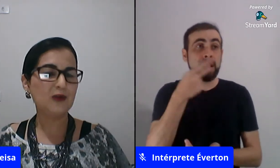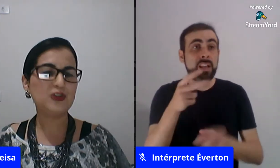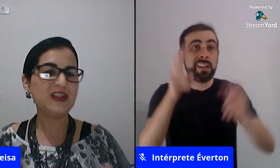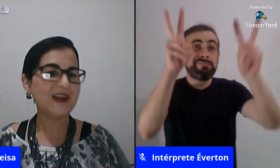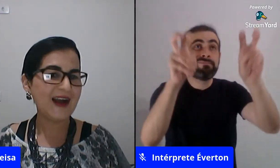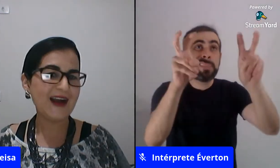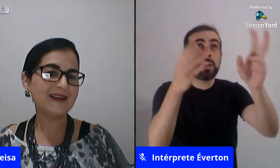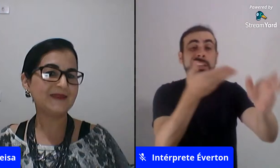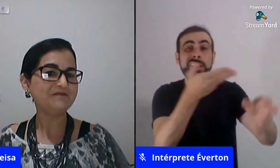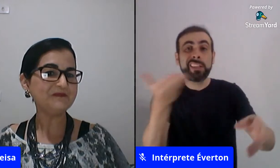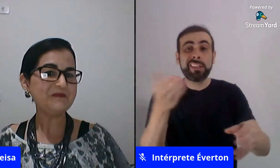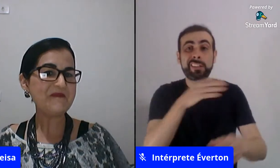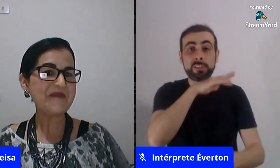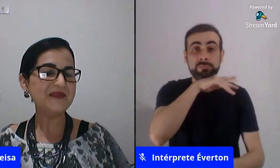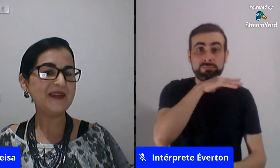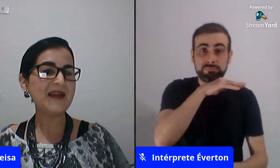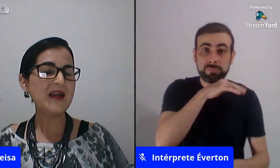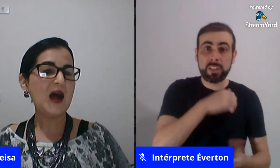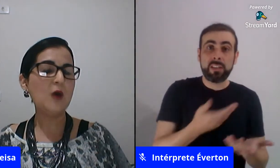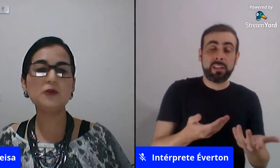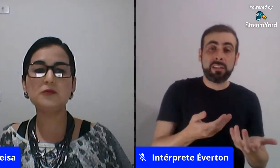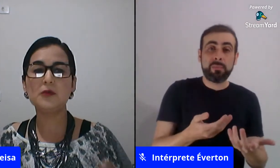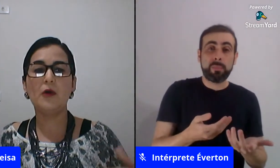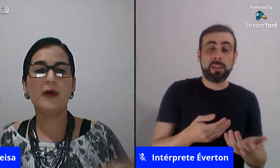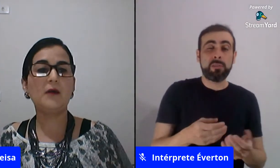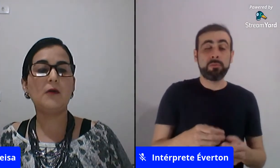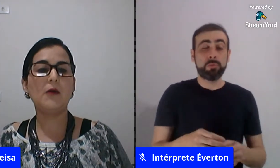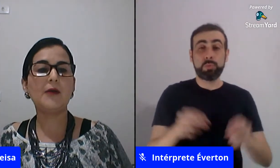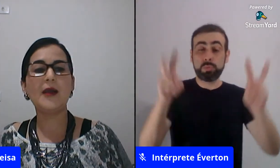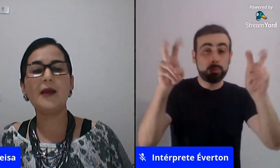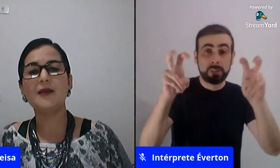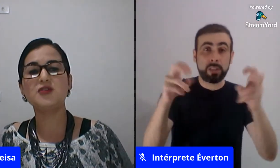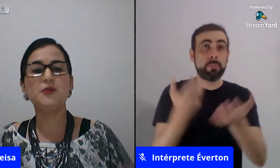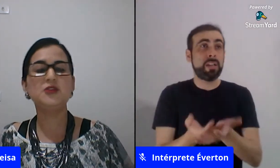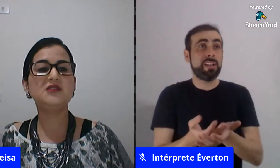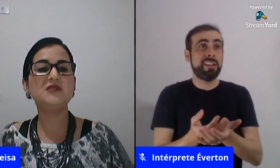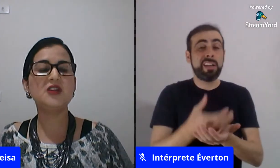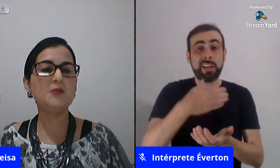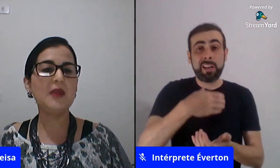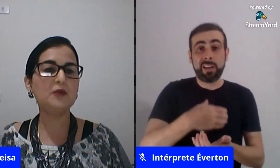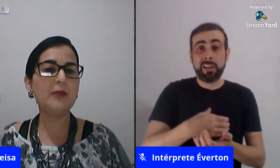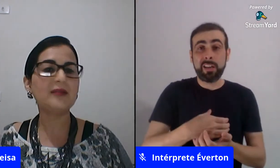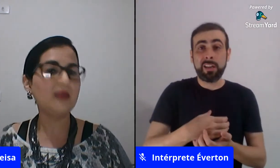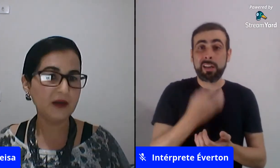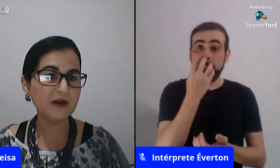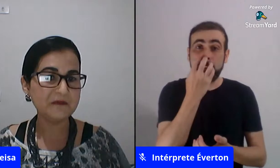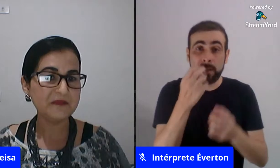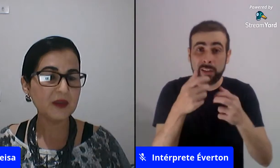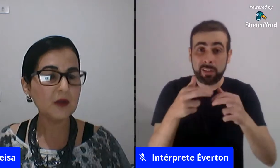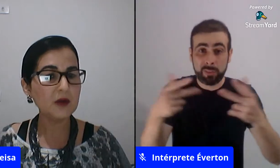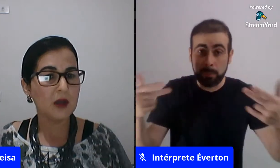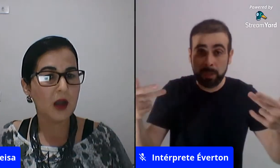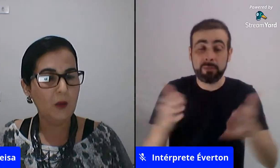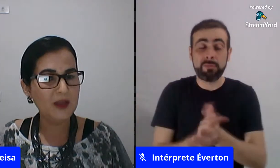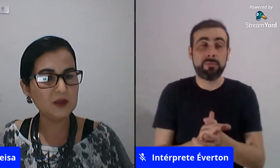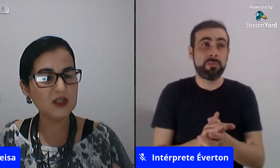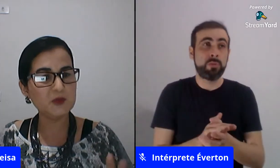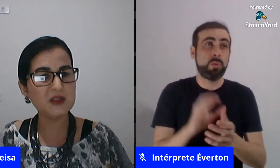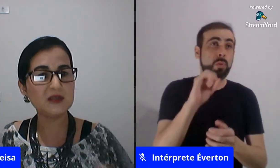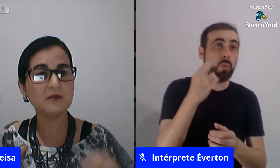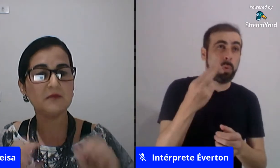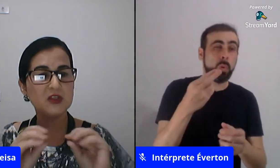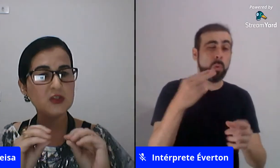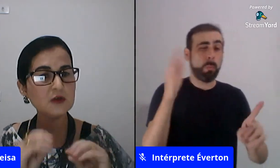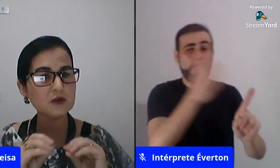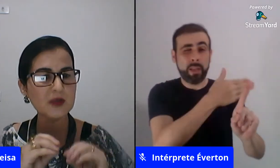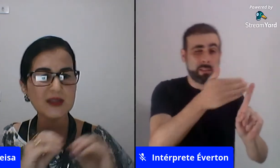ao xingar né ao qualquer qualquer tipo de desentendimento bater então ao mesmo tempo